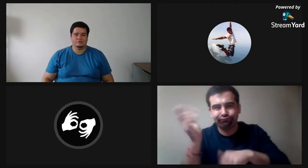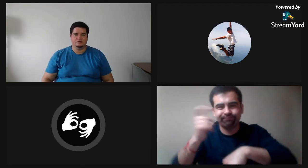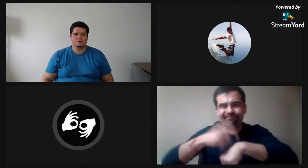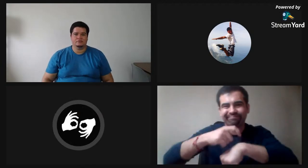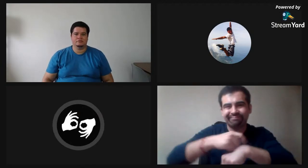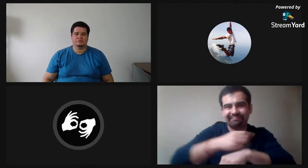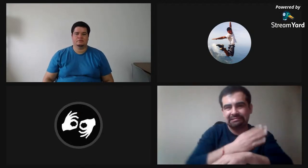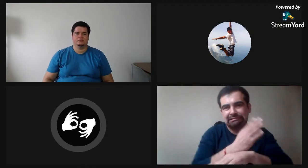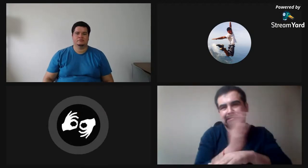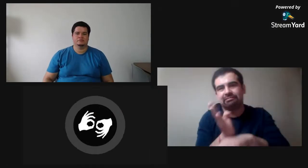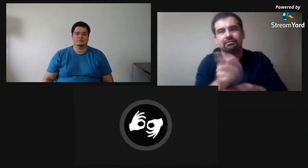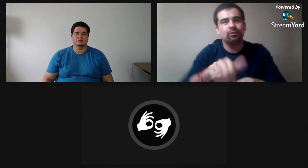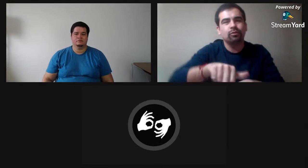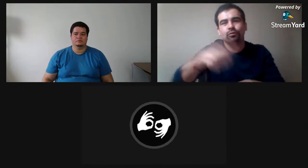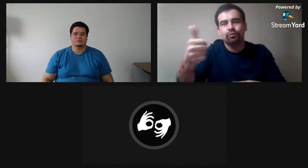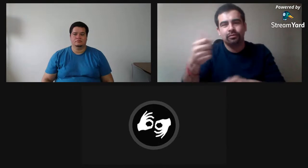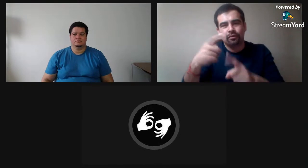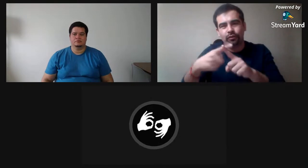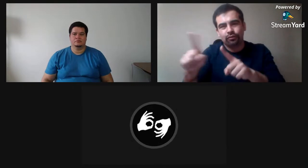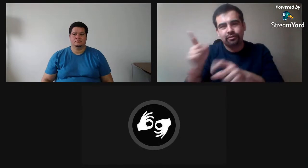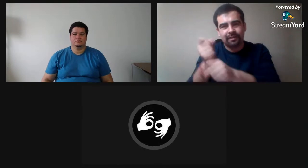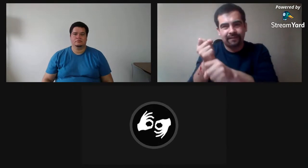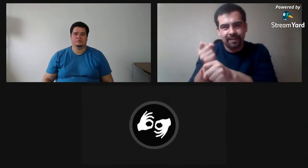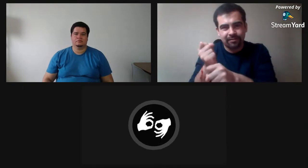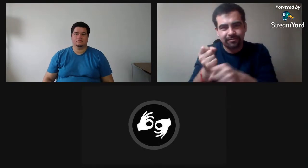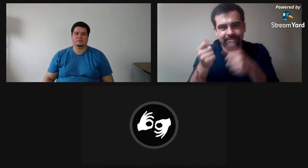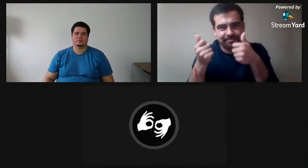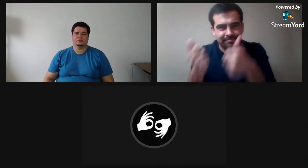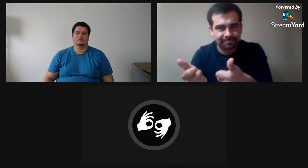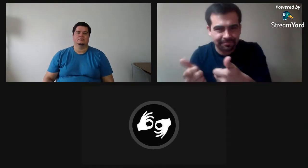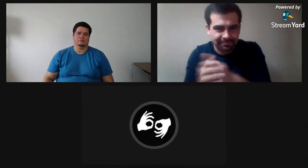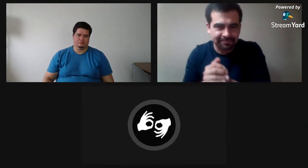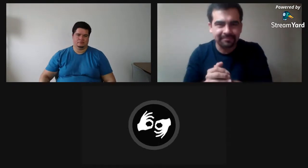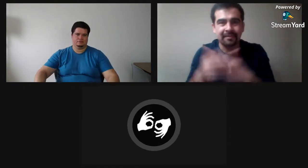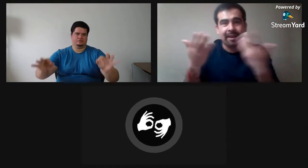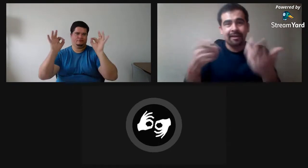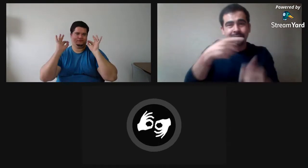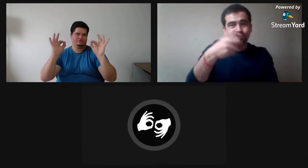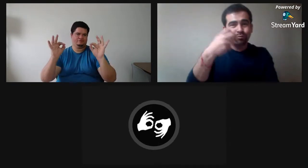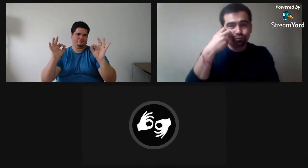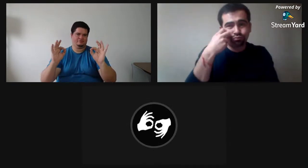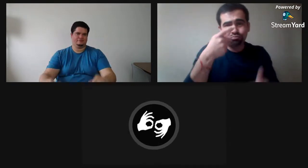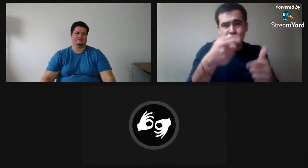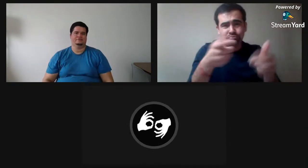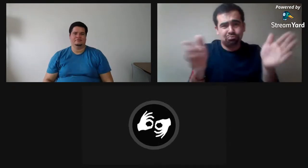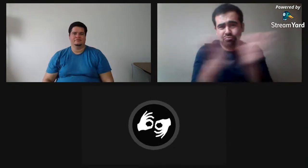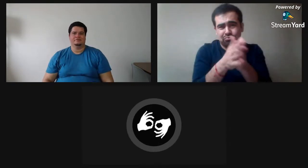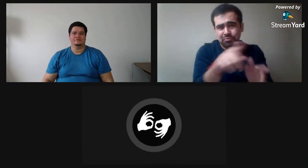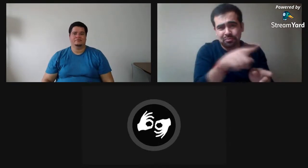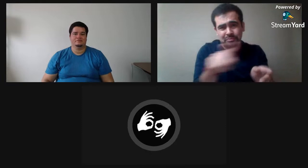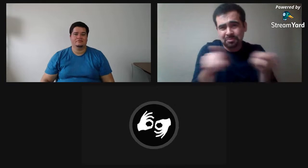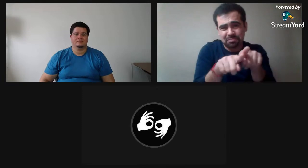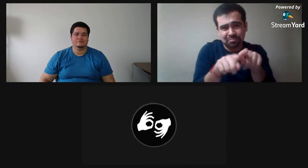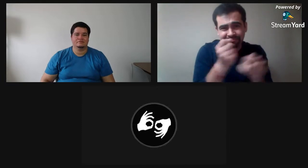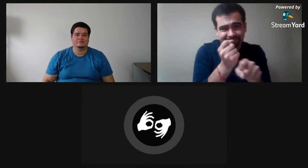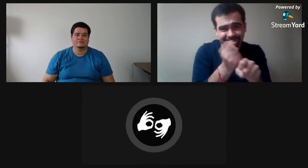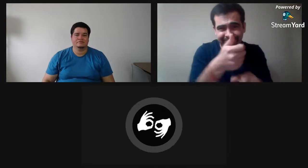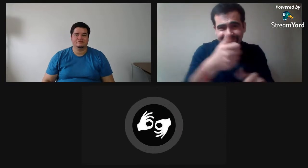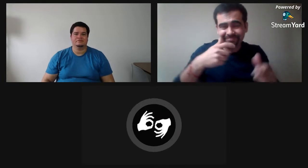bueno Ricardo, discúlpenme Ricardo se tuvo que ir porque él tiene otro trabajo y estábamos justo en la hora, pero Fabio,